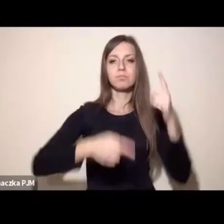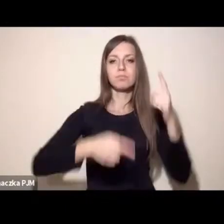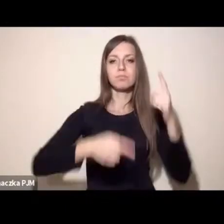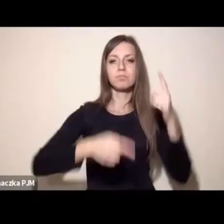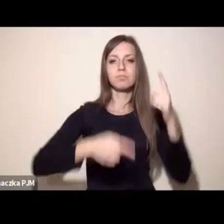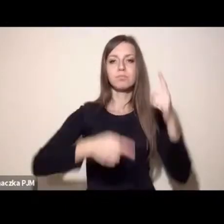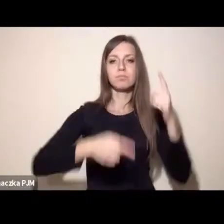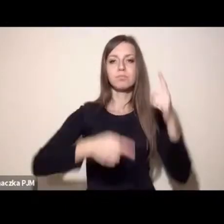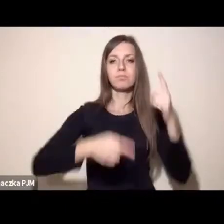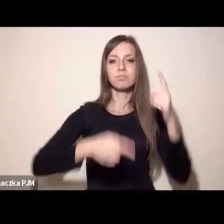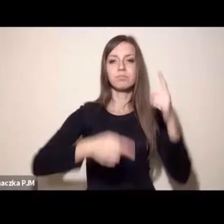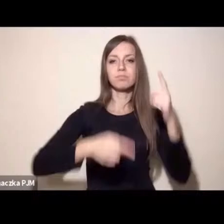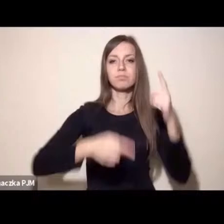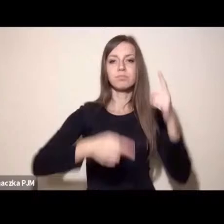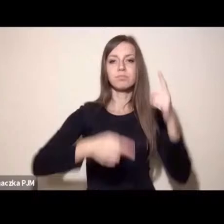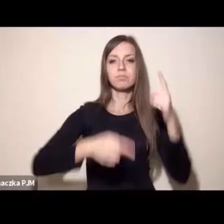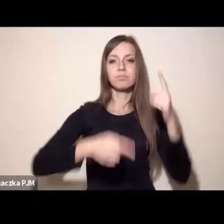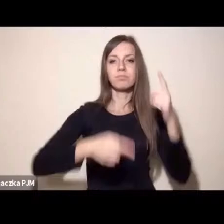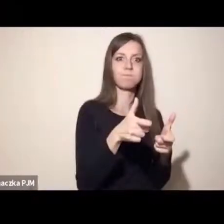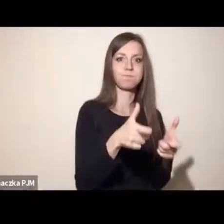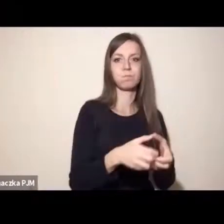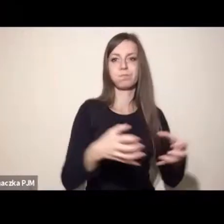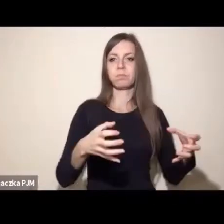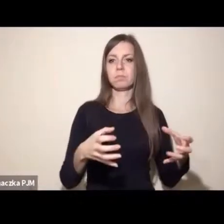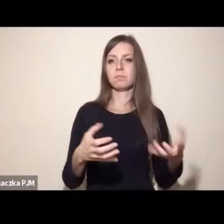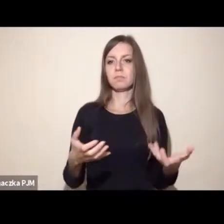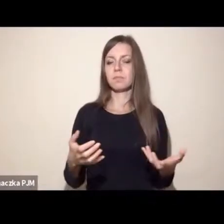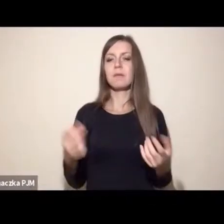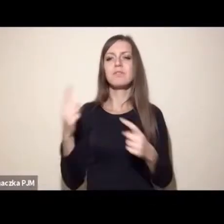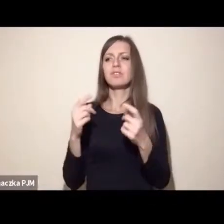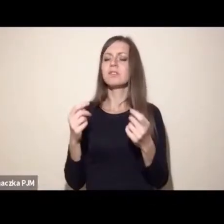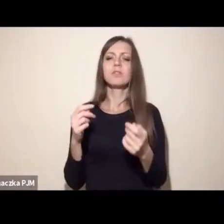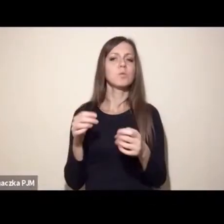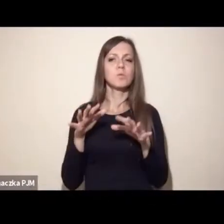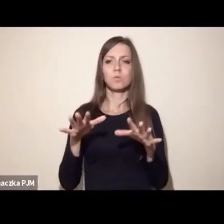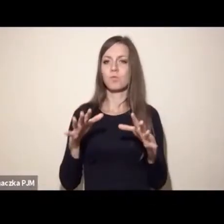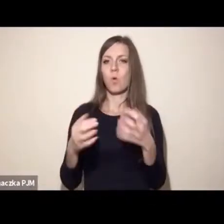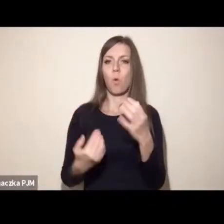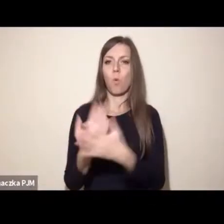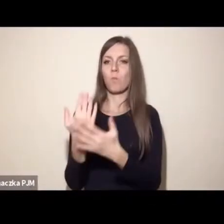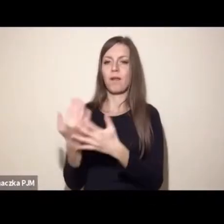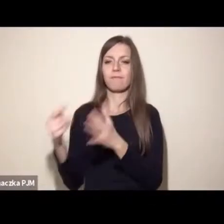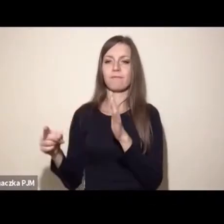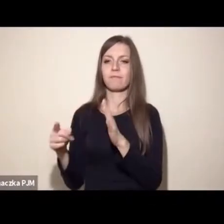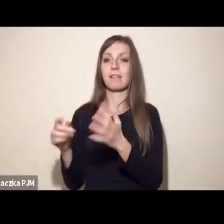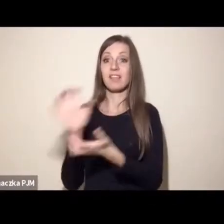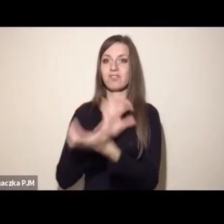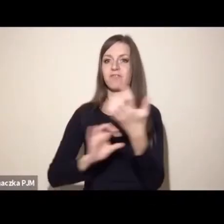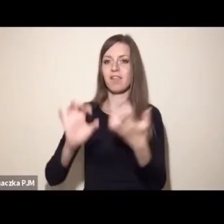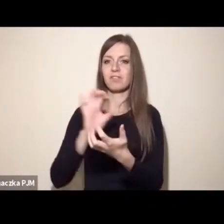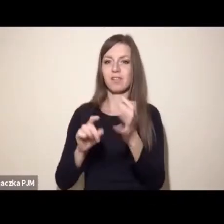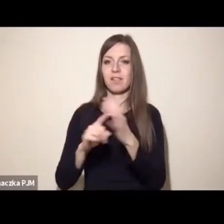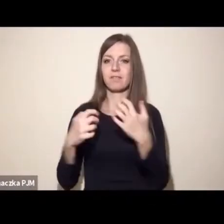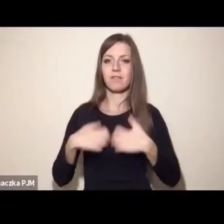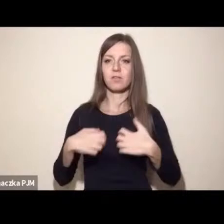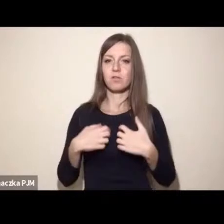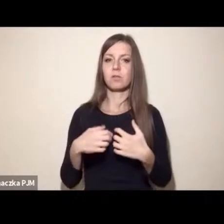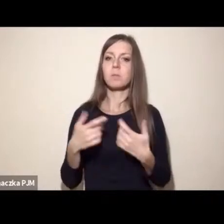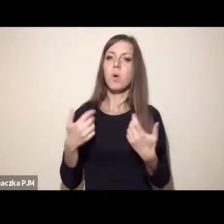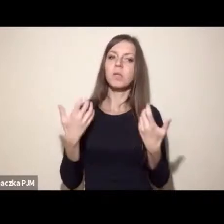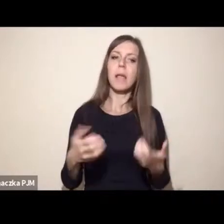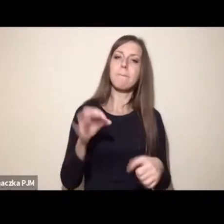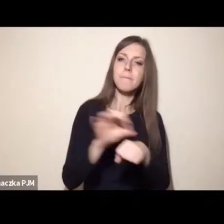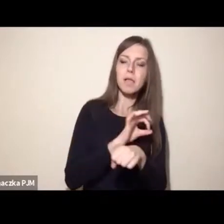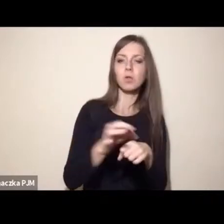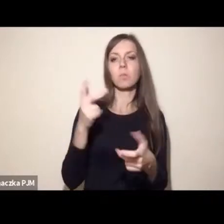Obecnie szacuje się, że nawet 83% upraw na całym świecie służy do wspierania produkcji mięsa, mleka,